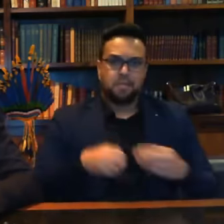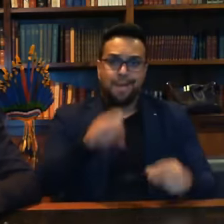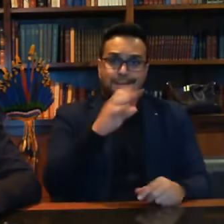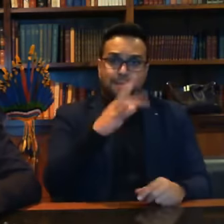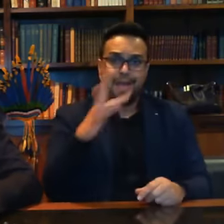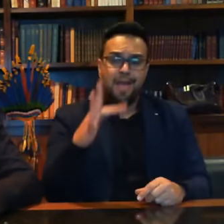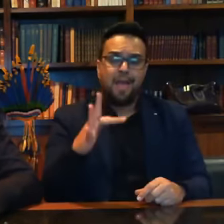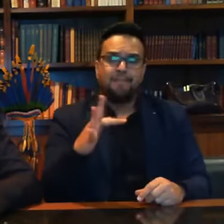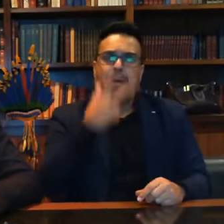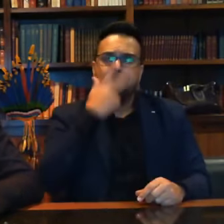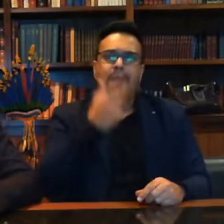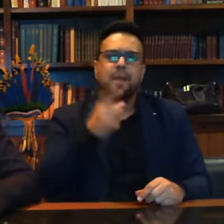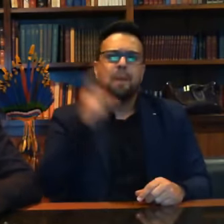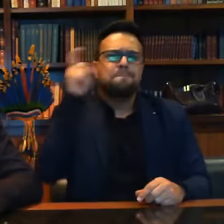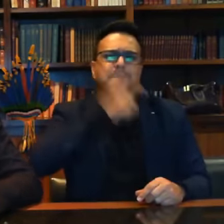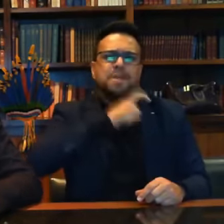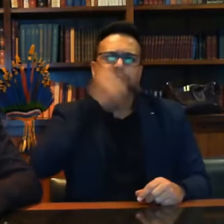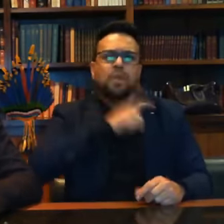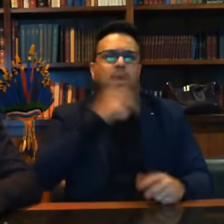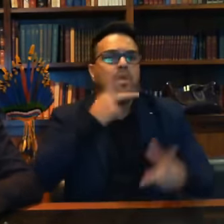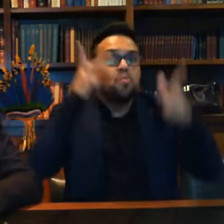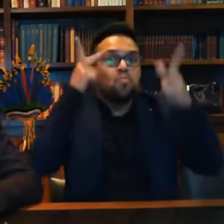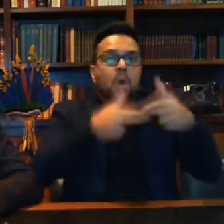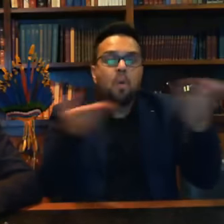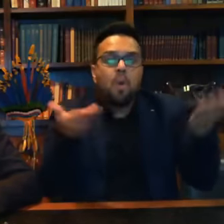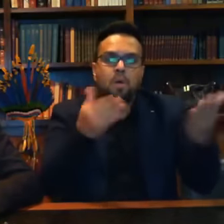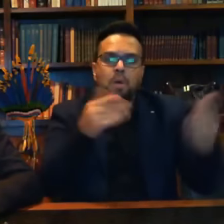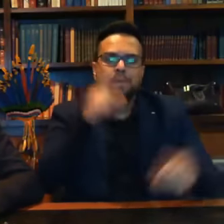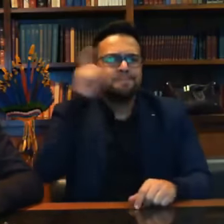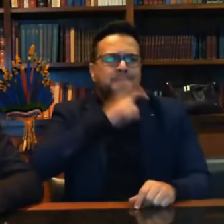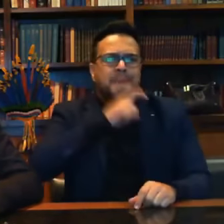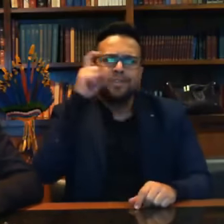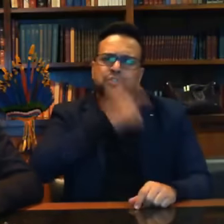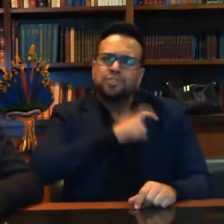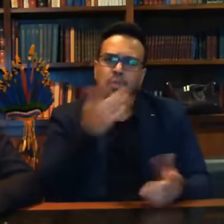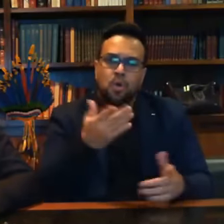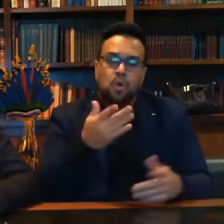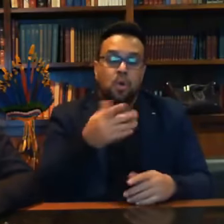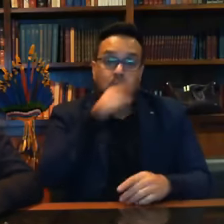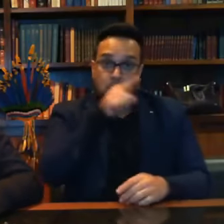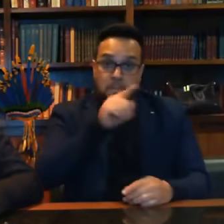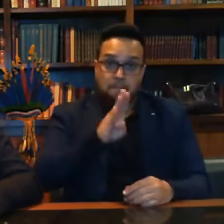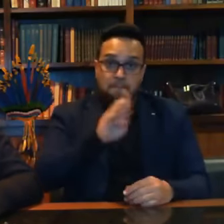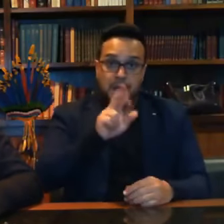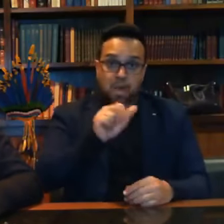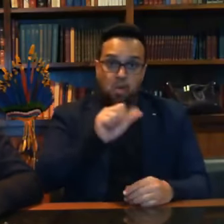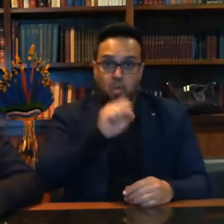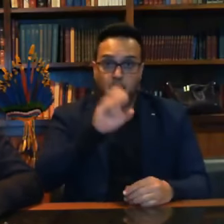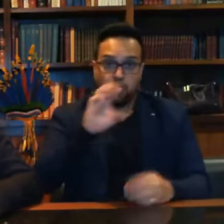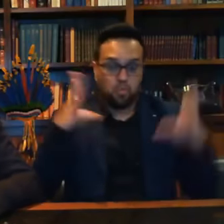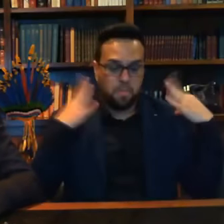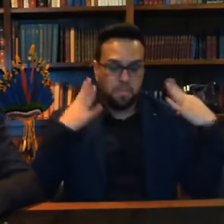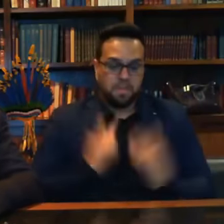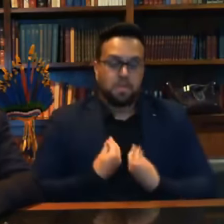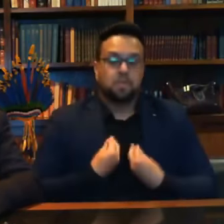mentir. O Barroso mentiu agora. Quando ele disse que, como as